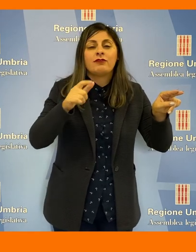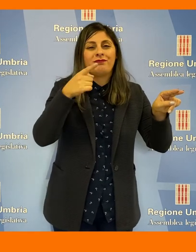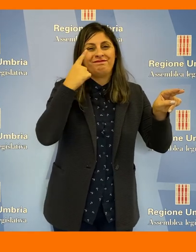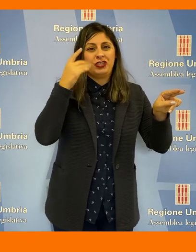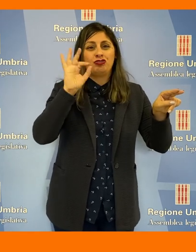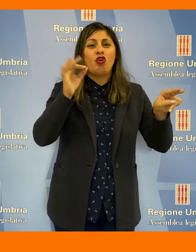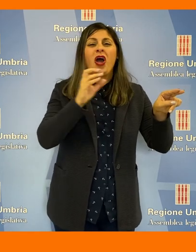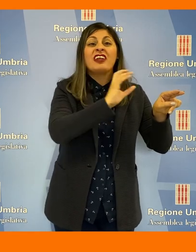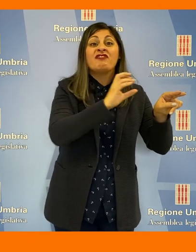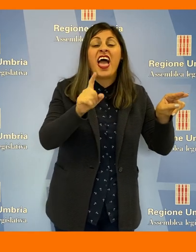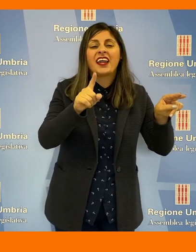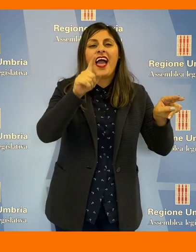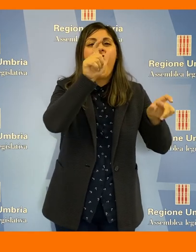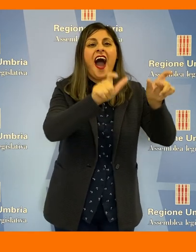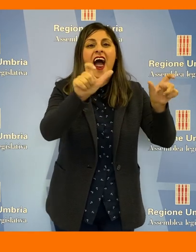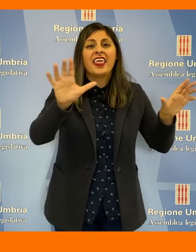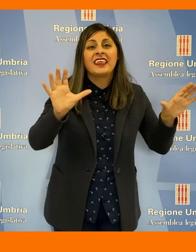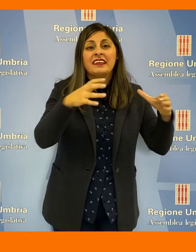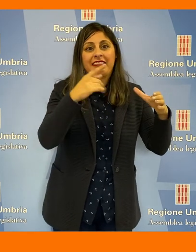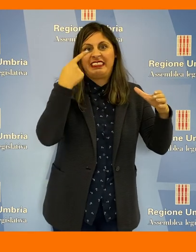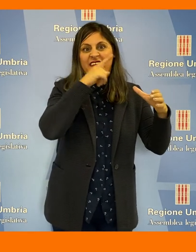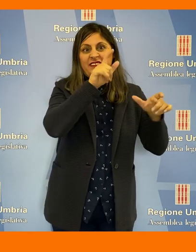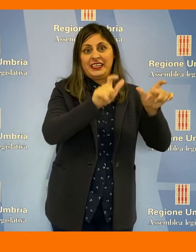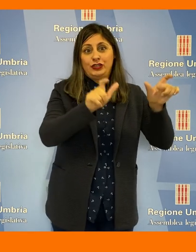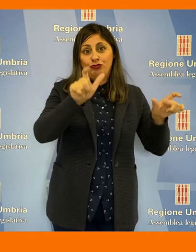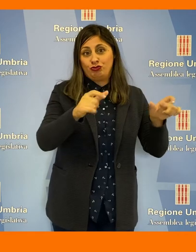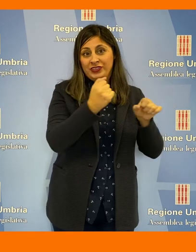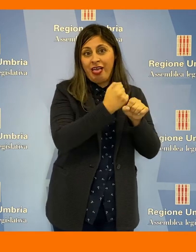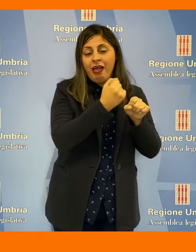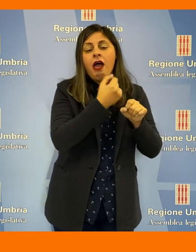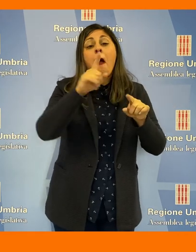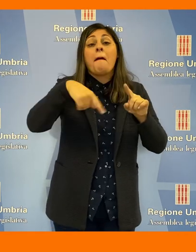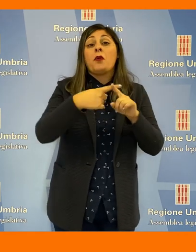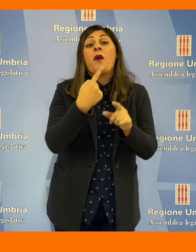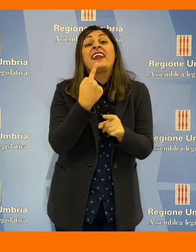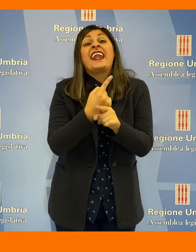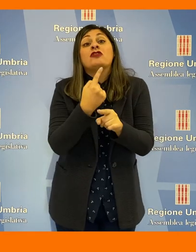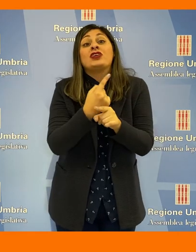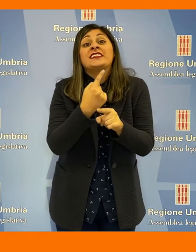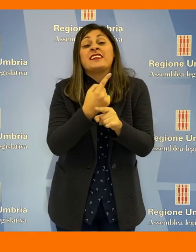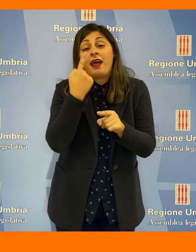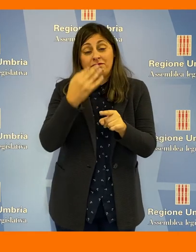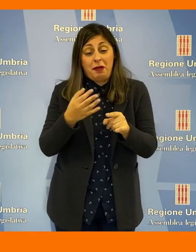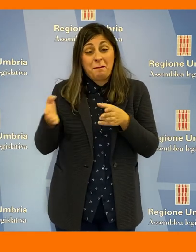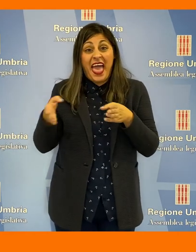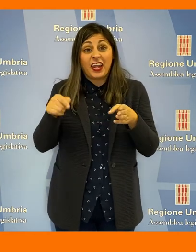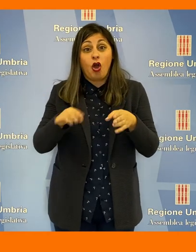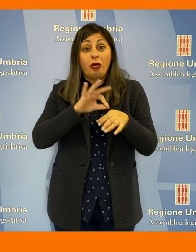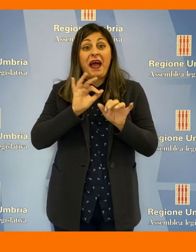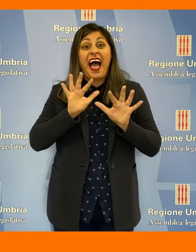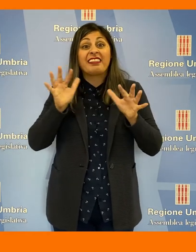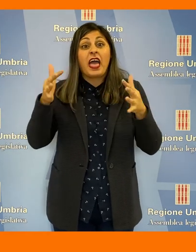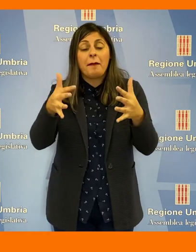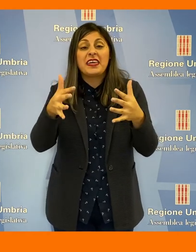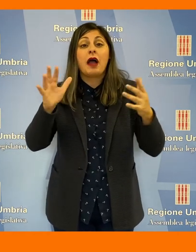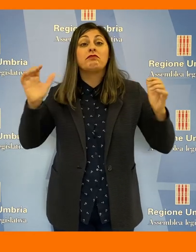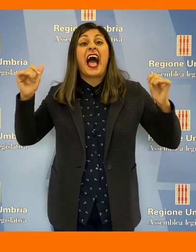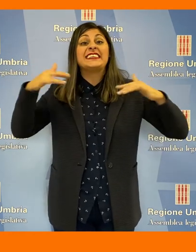difficoltà di comporre le squadre nei giorni feriali e della necessità, dettata dalla ripresa della pandemia, di evitare qualsiasi tipo